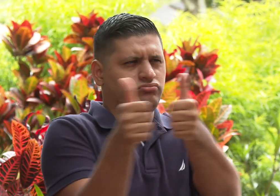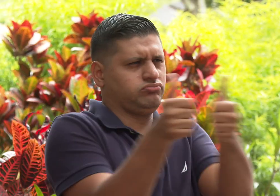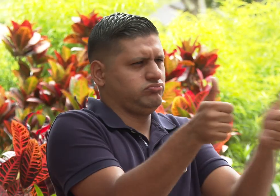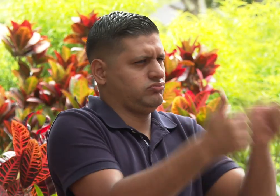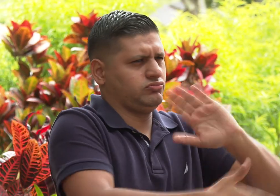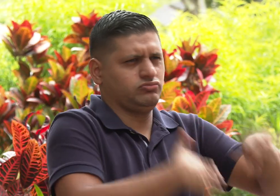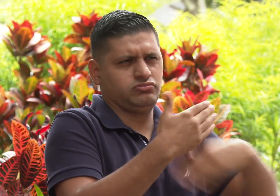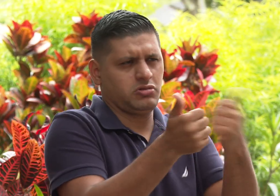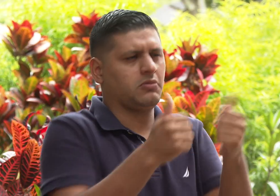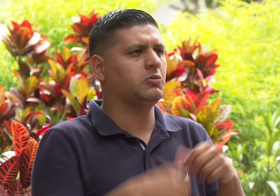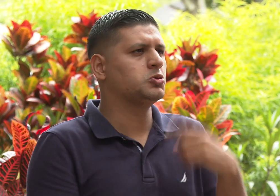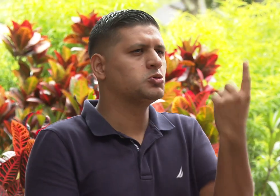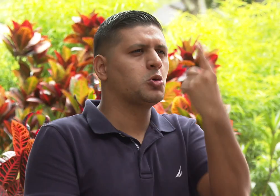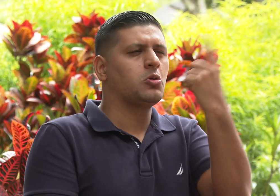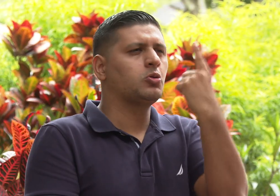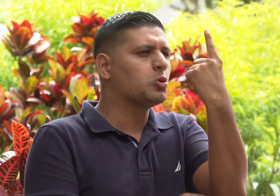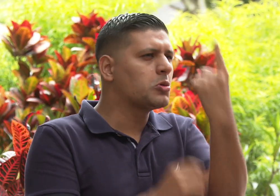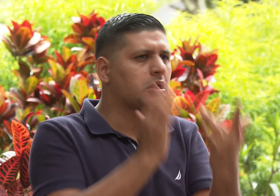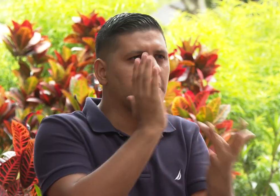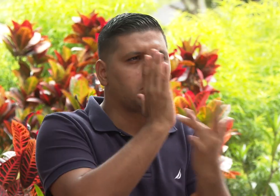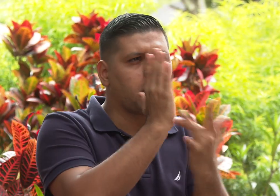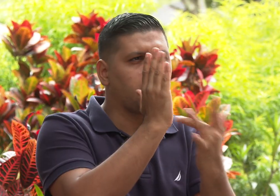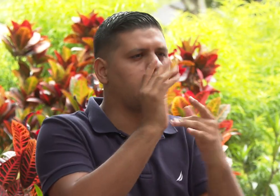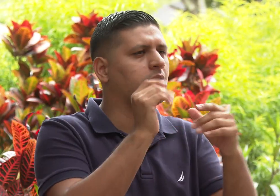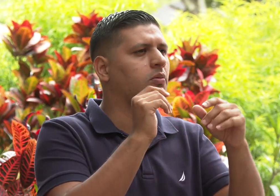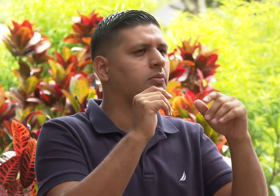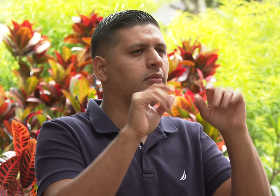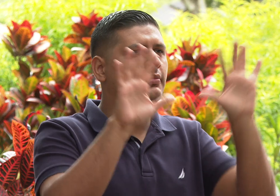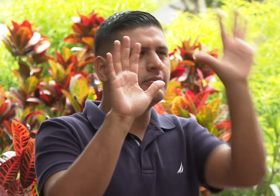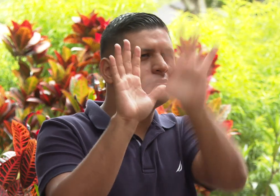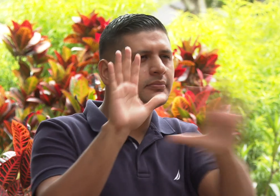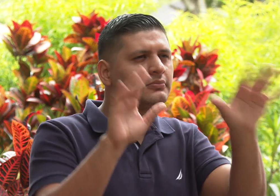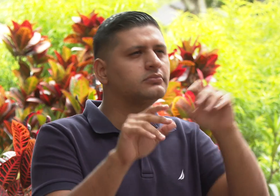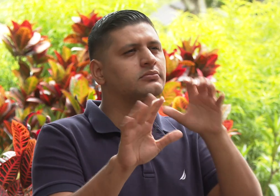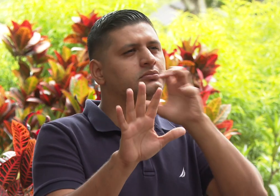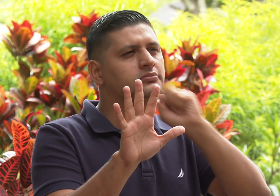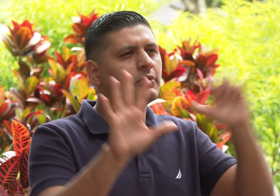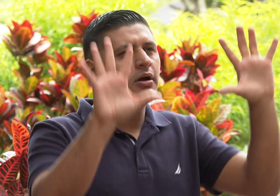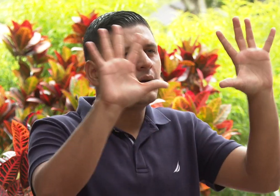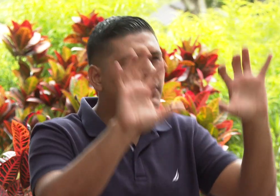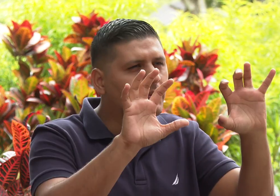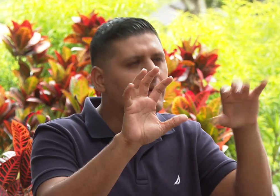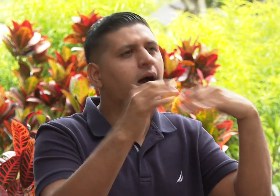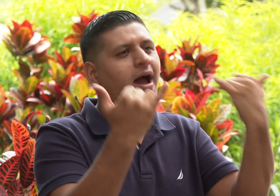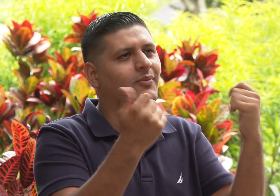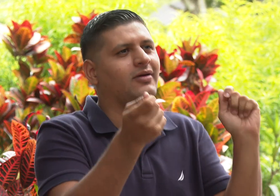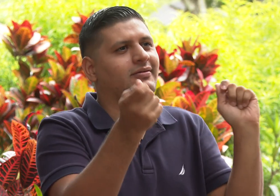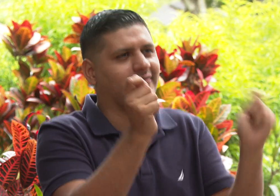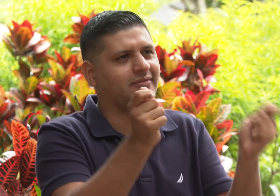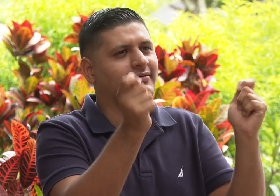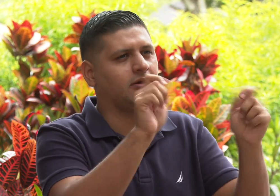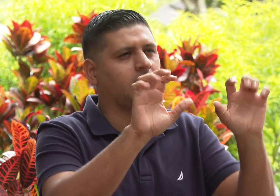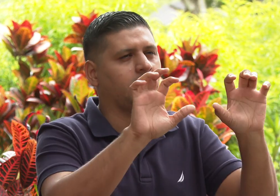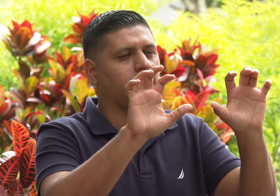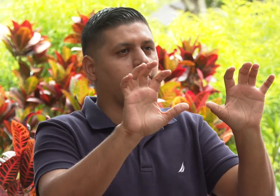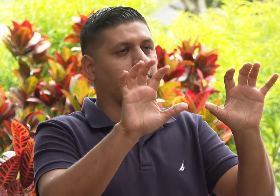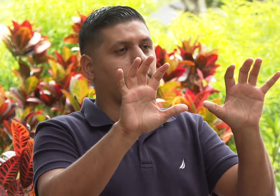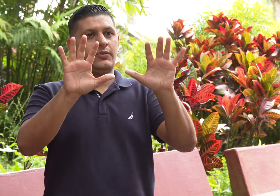Tal vez la técnica es algo que son cosas que se pueden ir ajustando para que tenga una mejor definición cada vez,